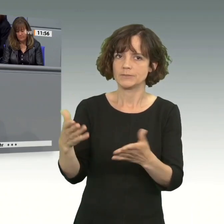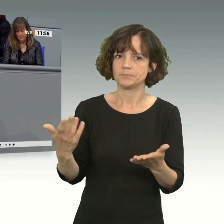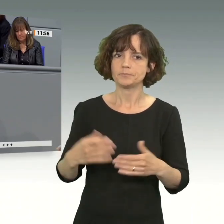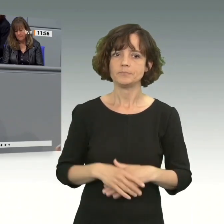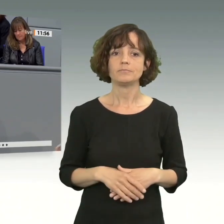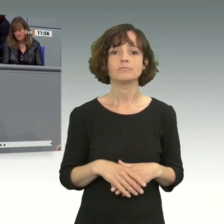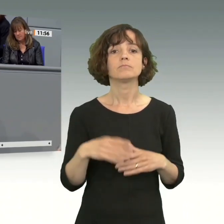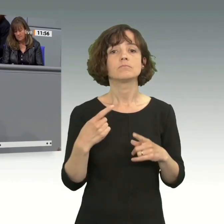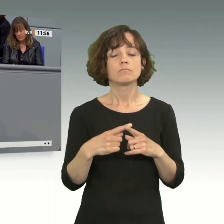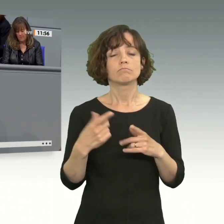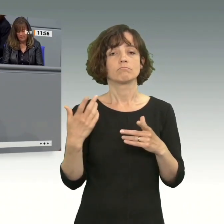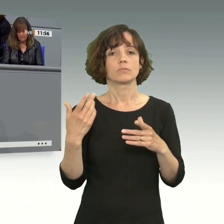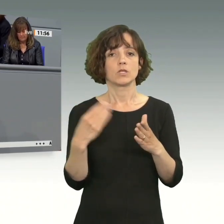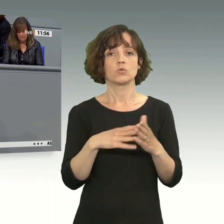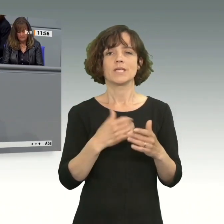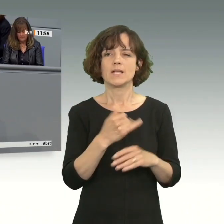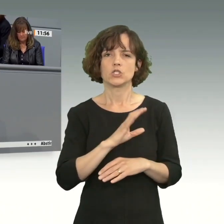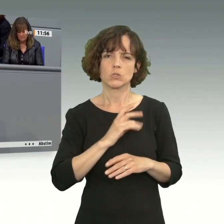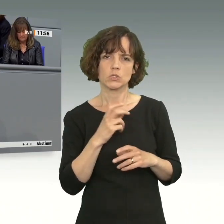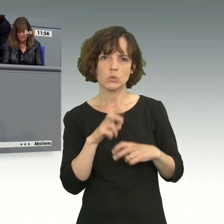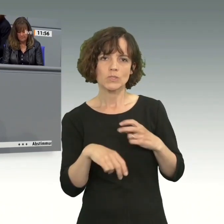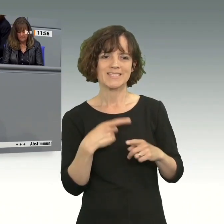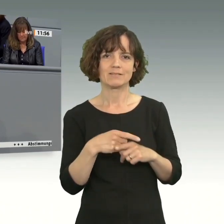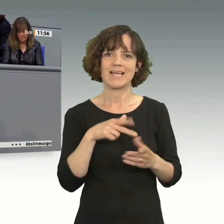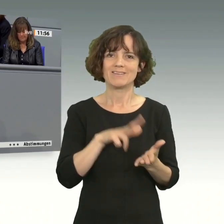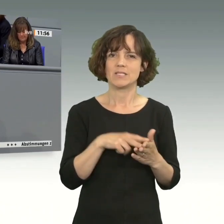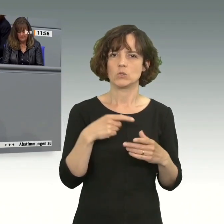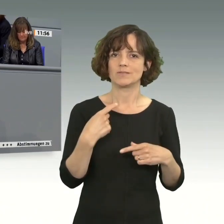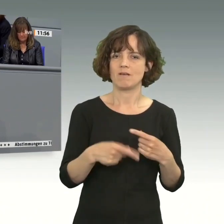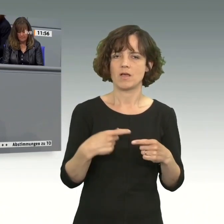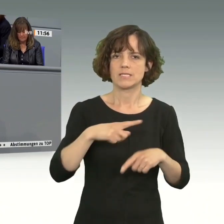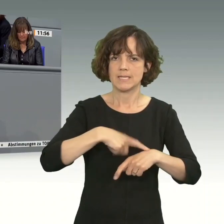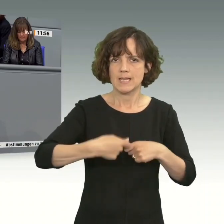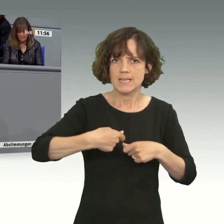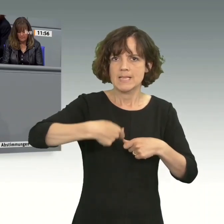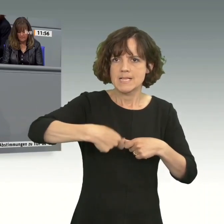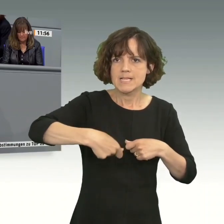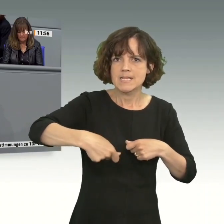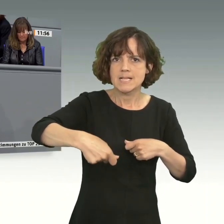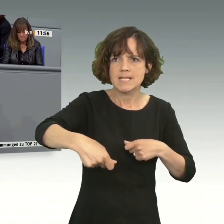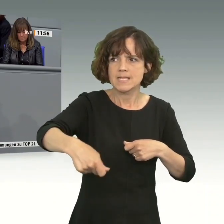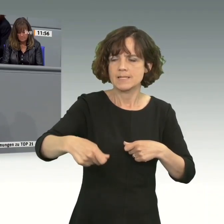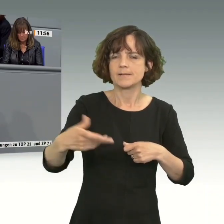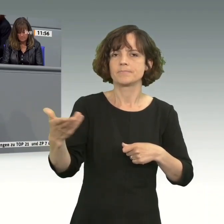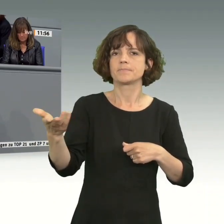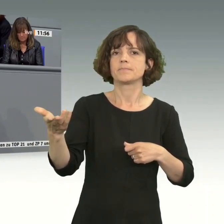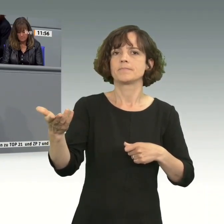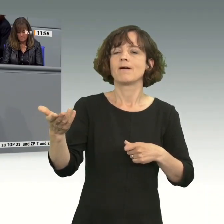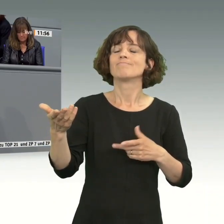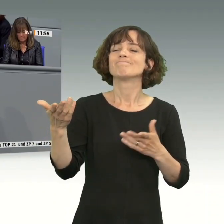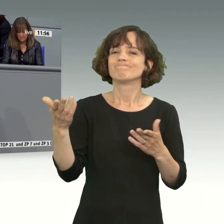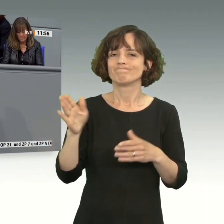Und dass Sie keine Gelegenheit auslassen, dieses Ratifikationsverfahren zu verzögern, legt natürlich auch Ihrem eigenen